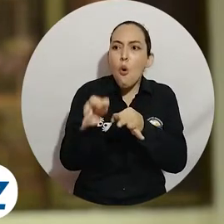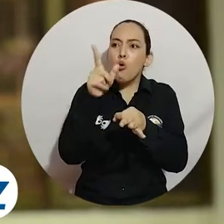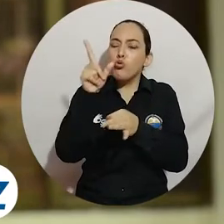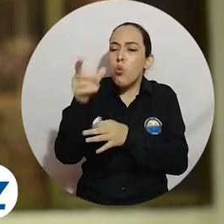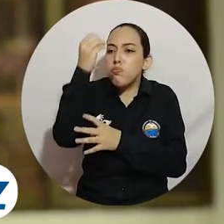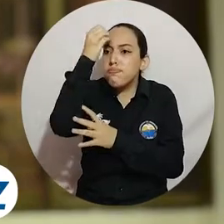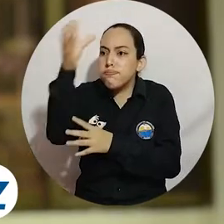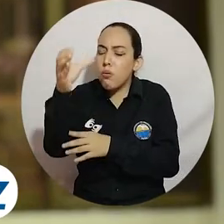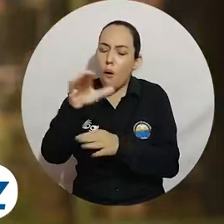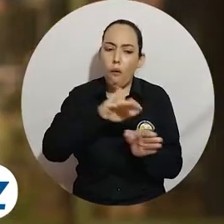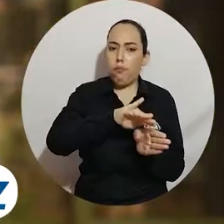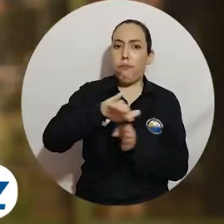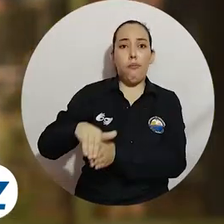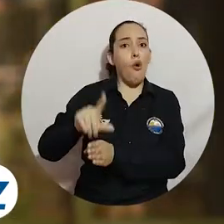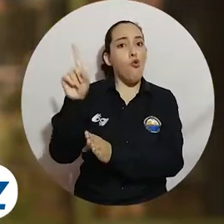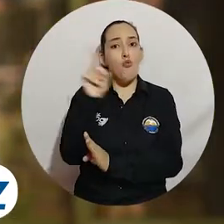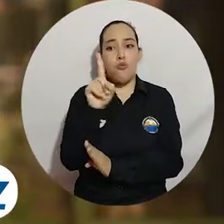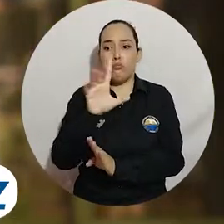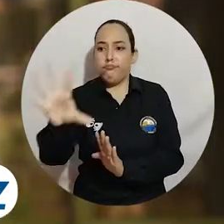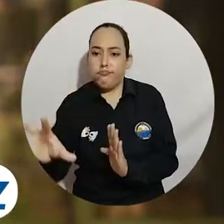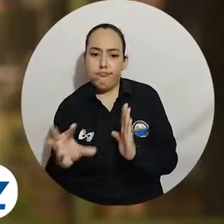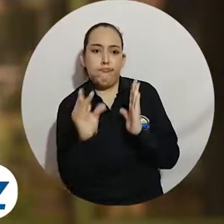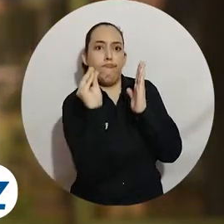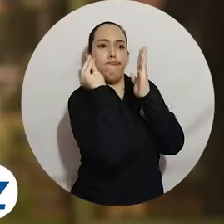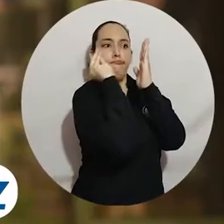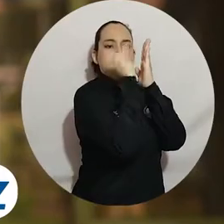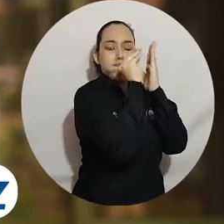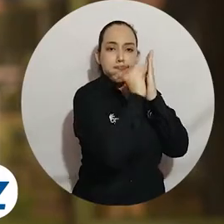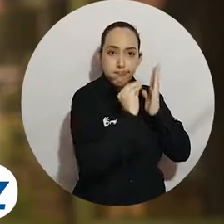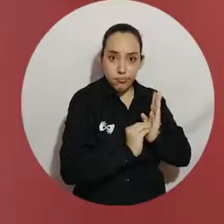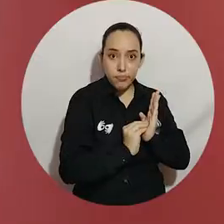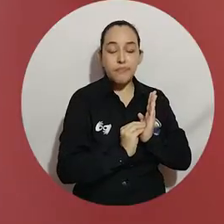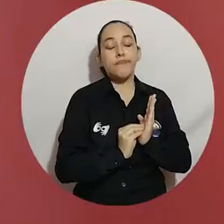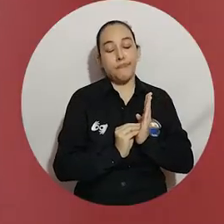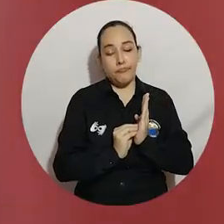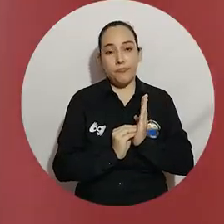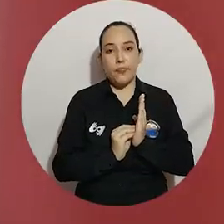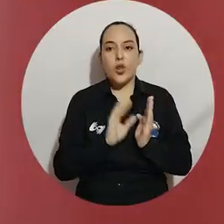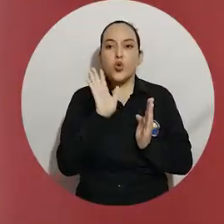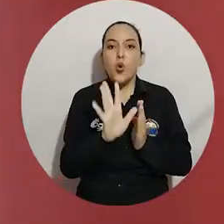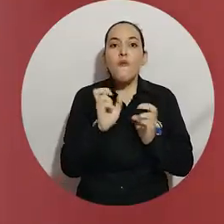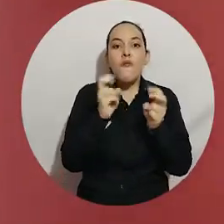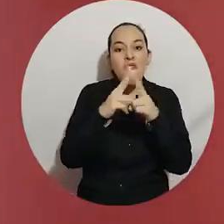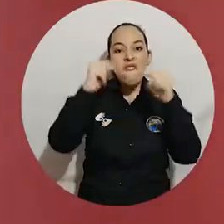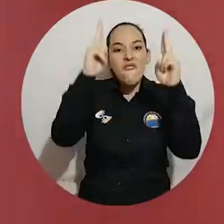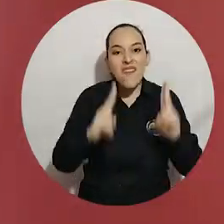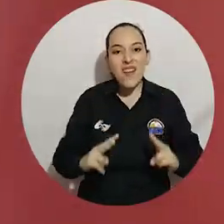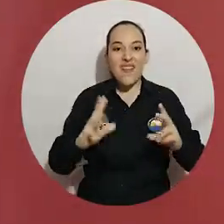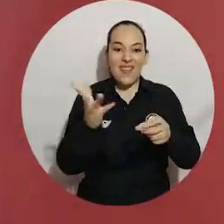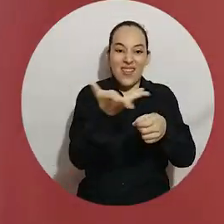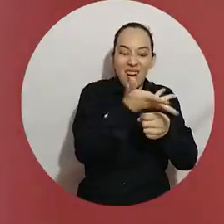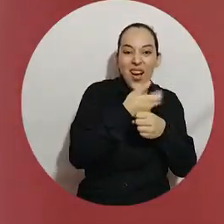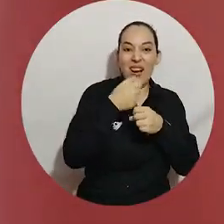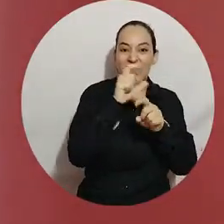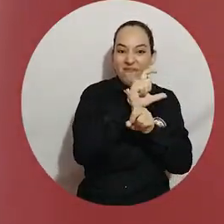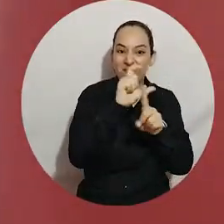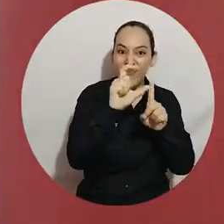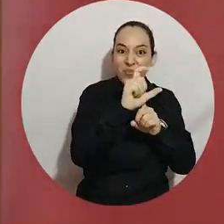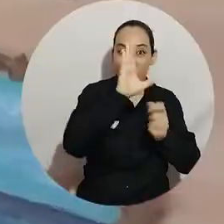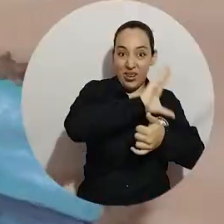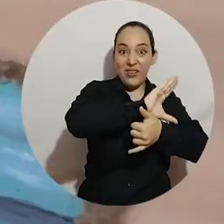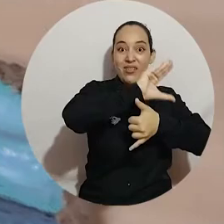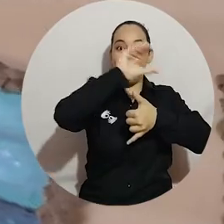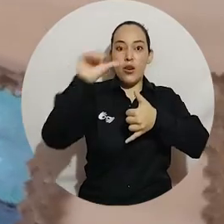tienen los municipios, sino que se deben plasmar. Por su parte, en el marco de la Feria Artesanal y Cultural del Caribe